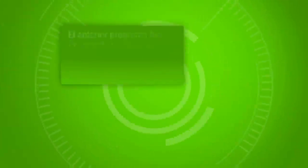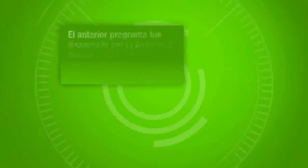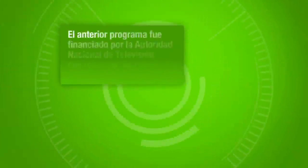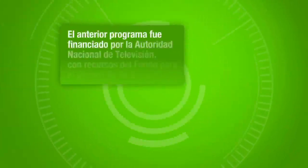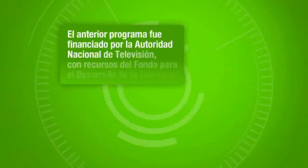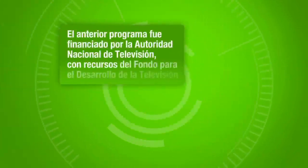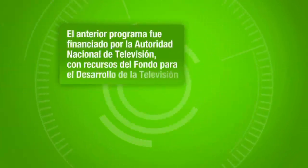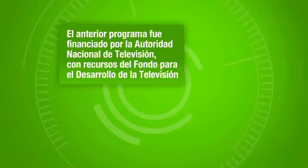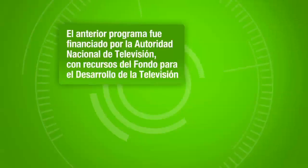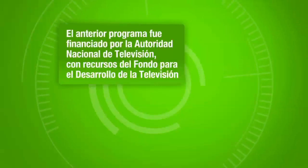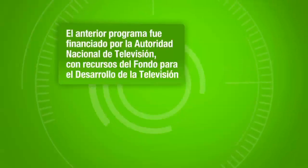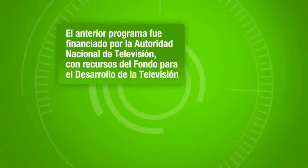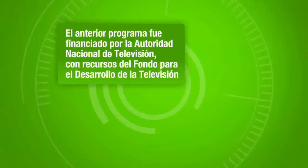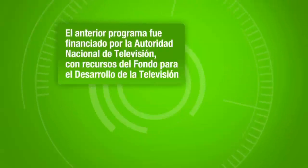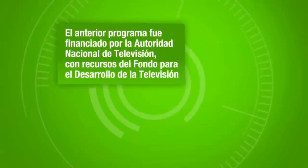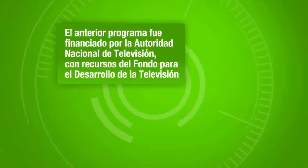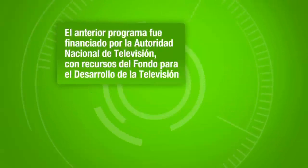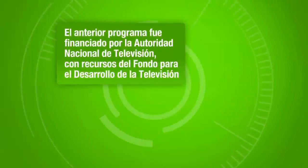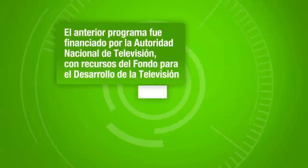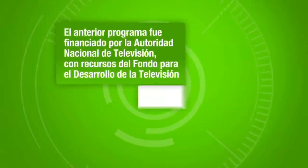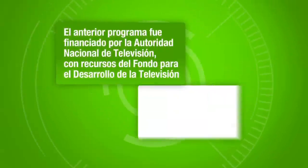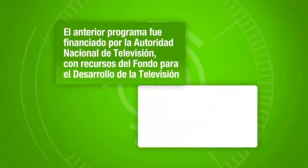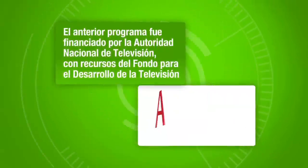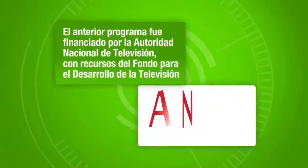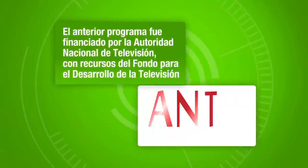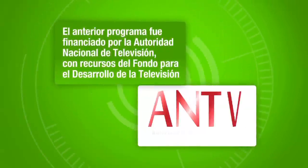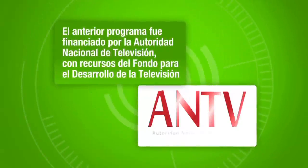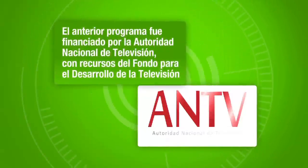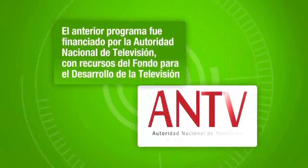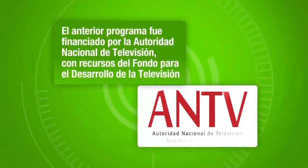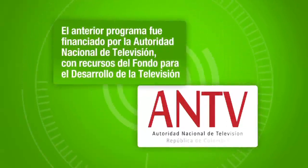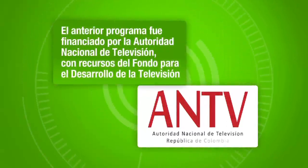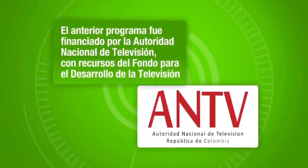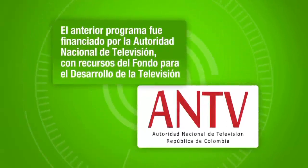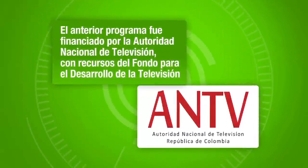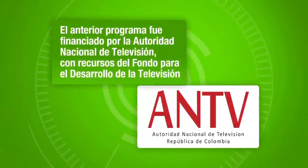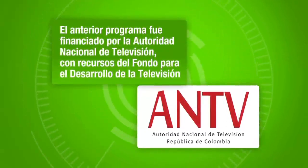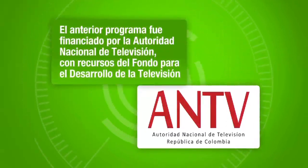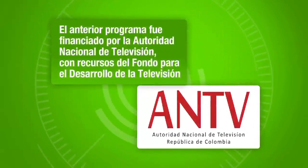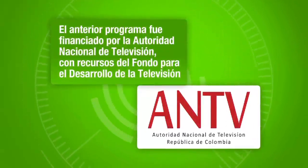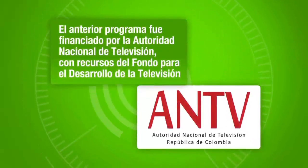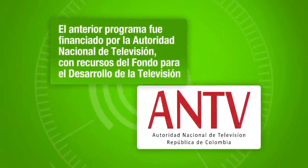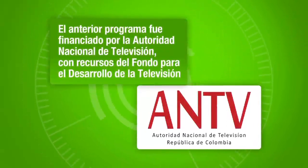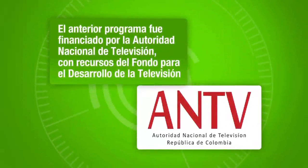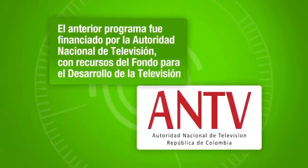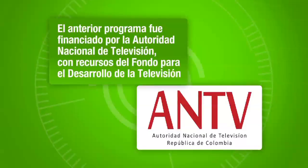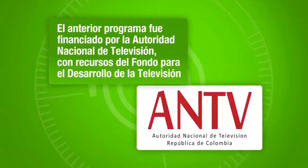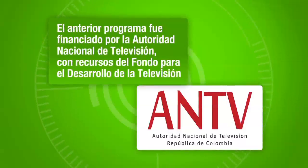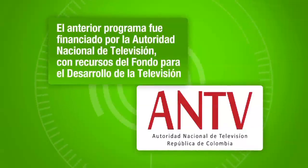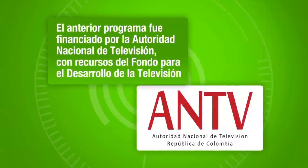El anterior programa fue financiado por la Autoridad Nacional de Televisión, con recursos del Fondo para el Desarrollo de la Televisión.